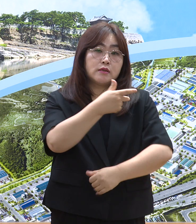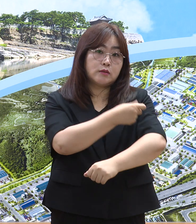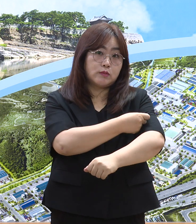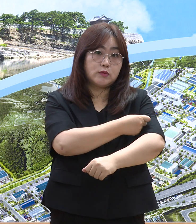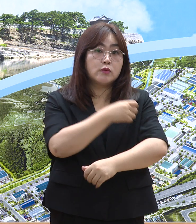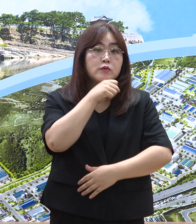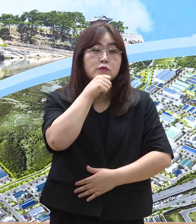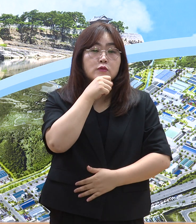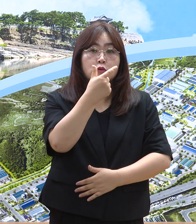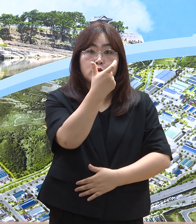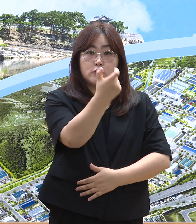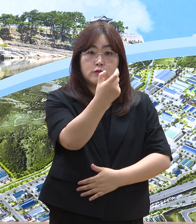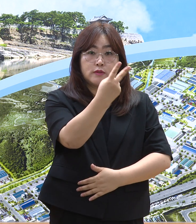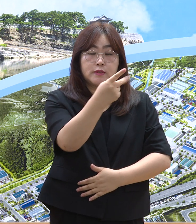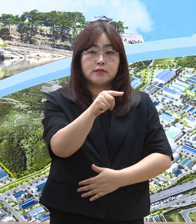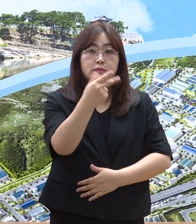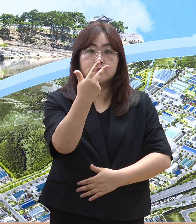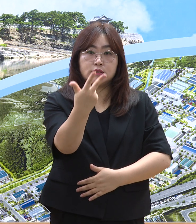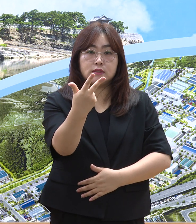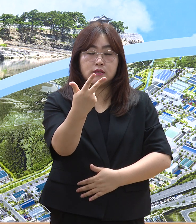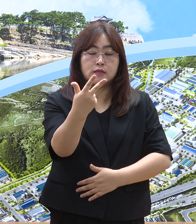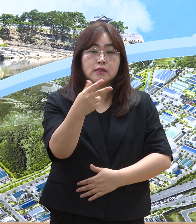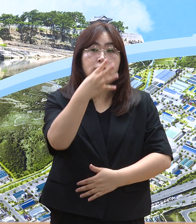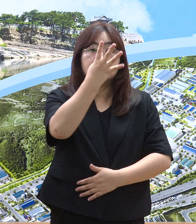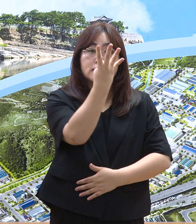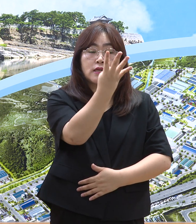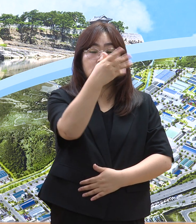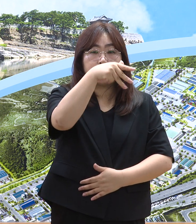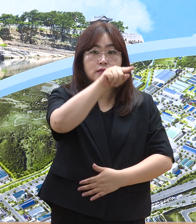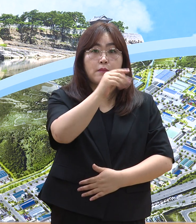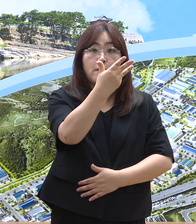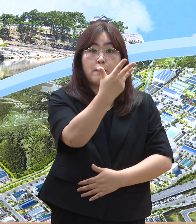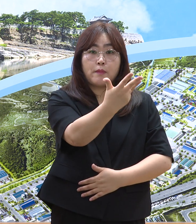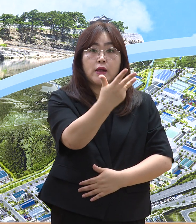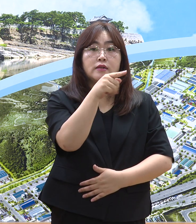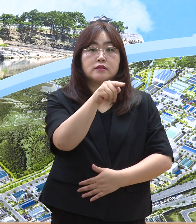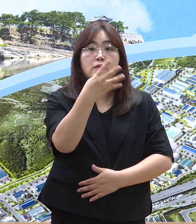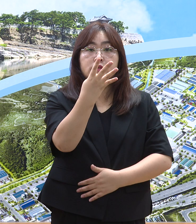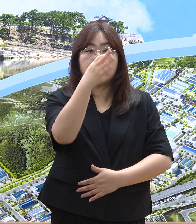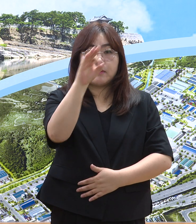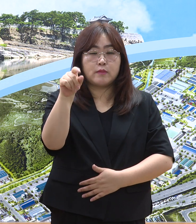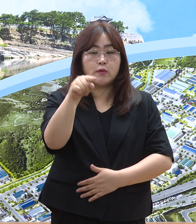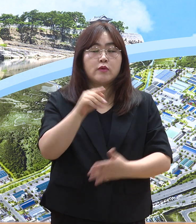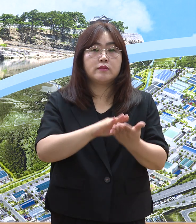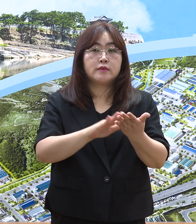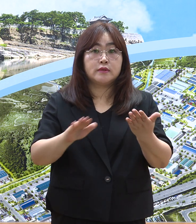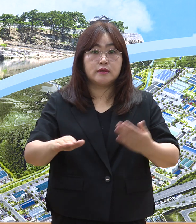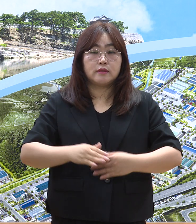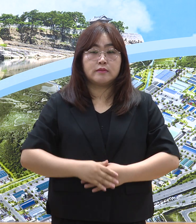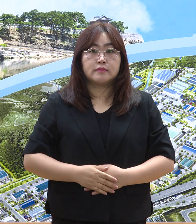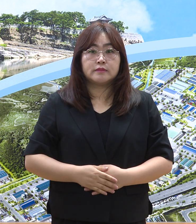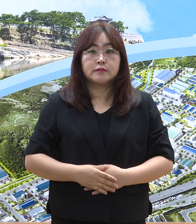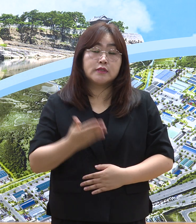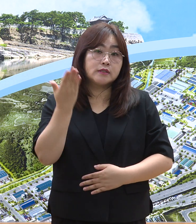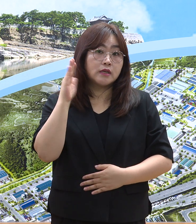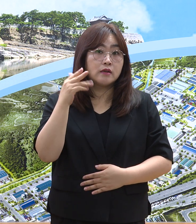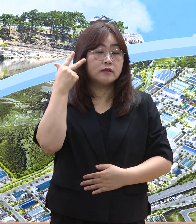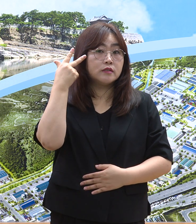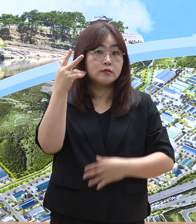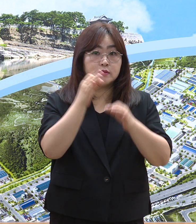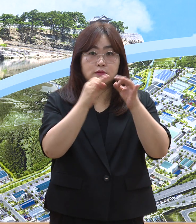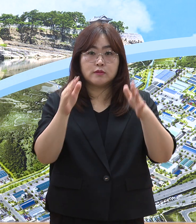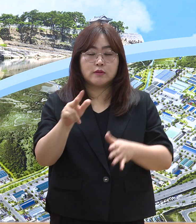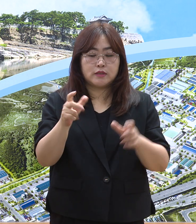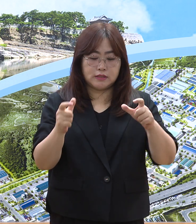62.7%, 4차 접종률은 8.4%입니다. 최근 1주간